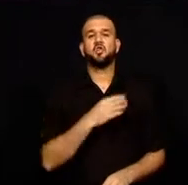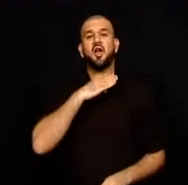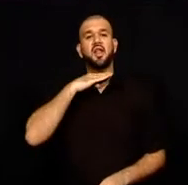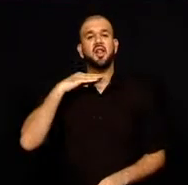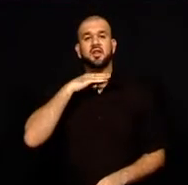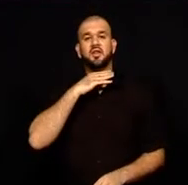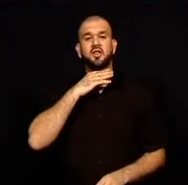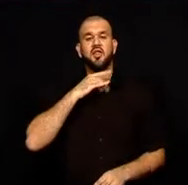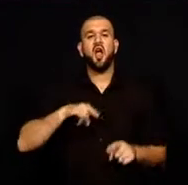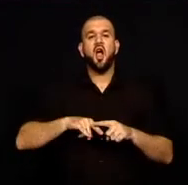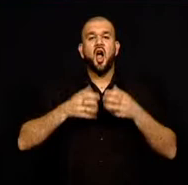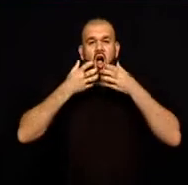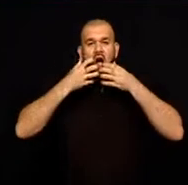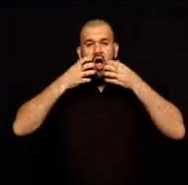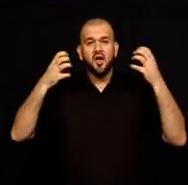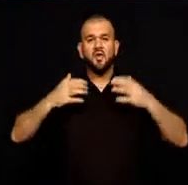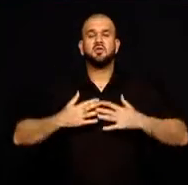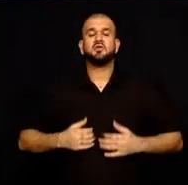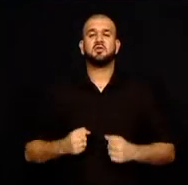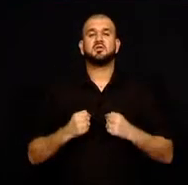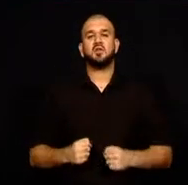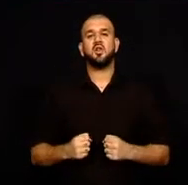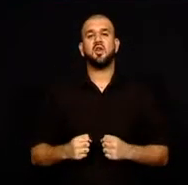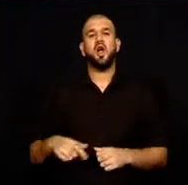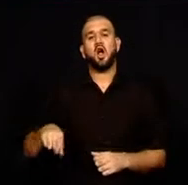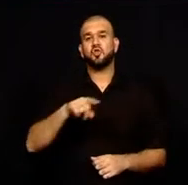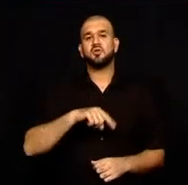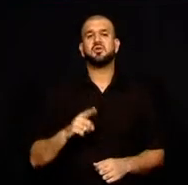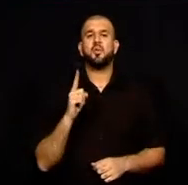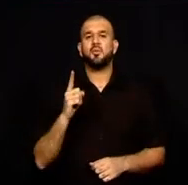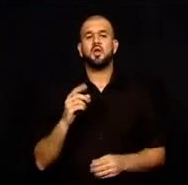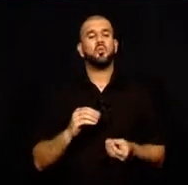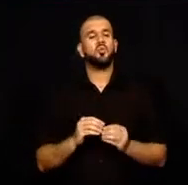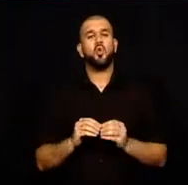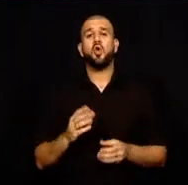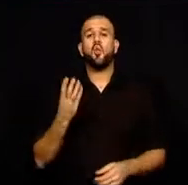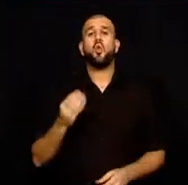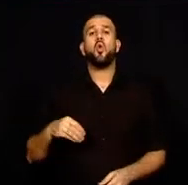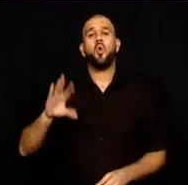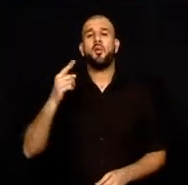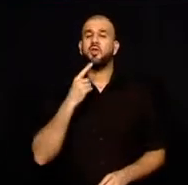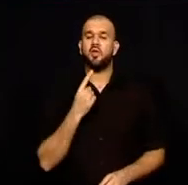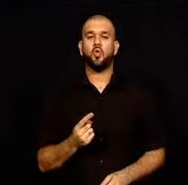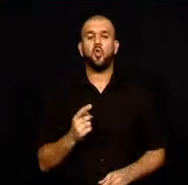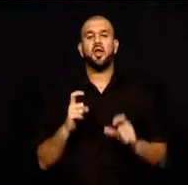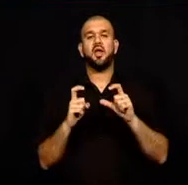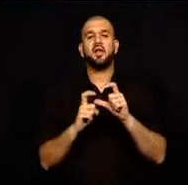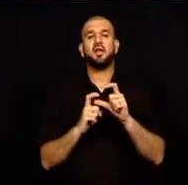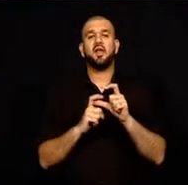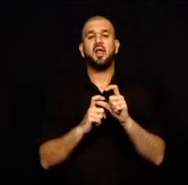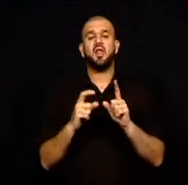Belediyeden yapılan açıklamada, kaçak etlerin hayvan sağlığı açısından bir